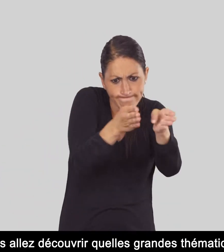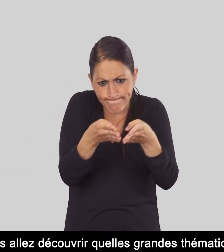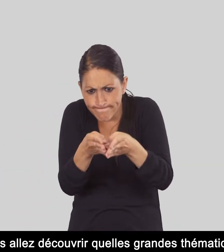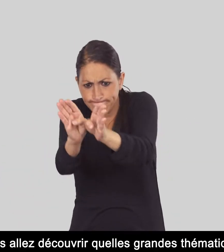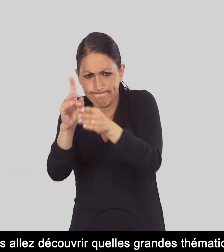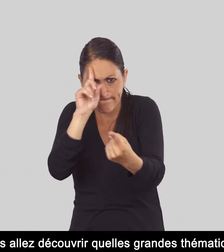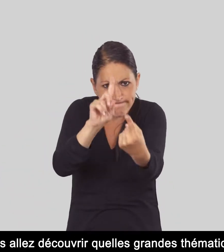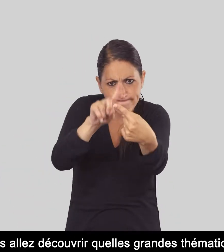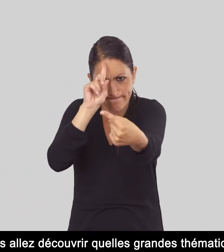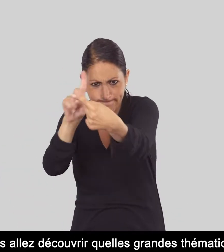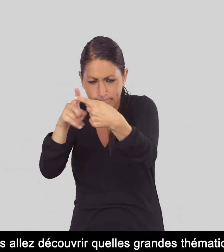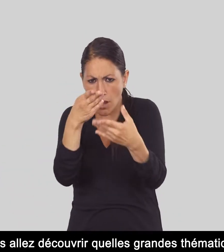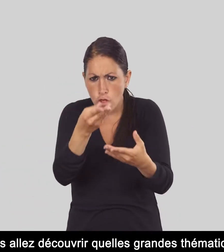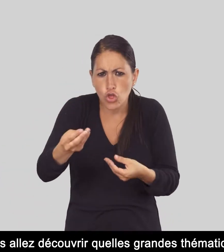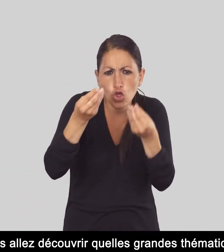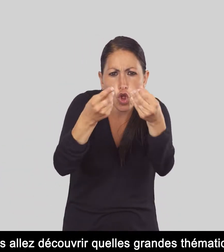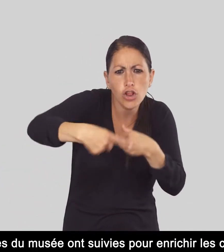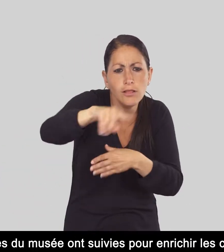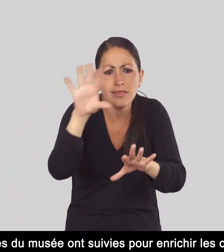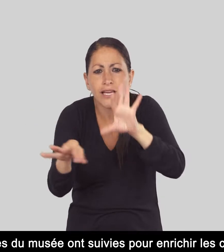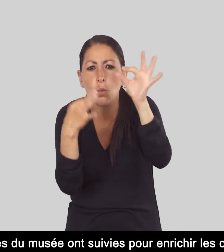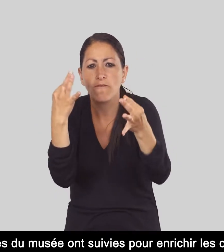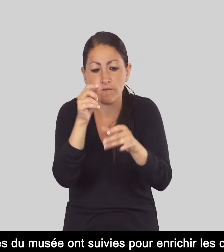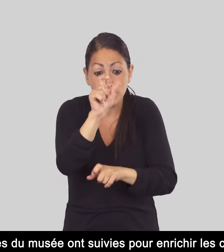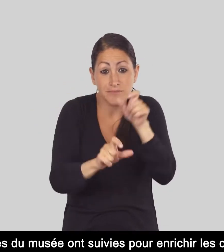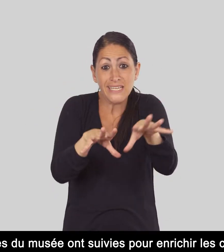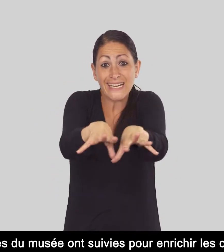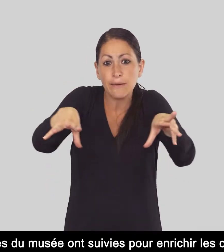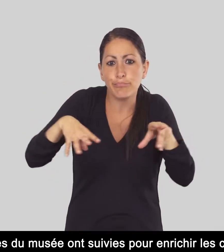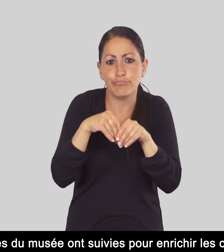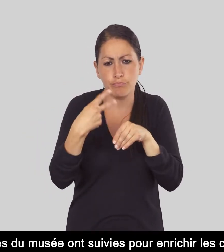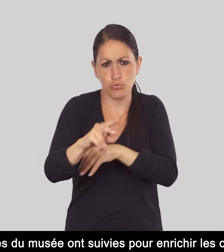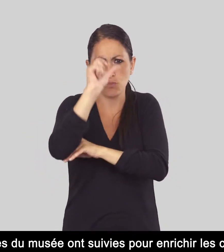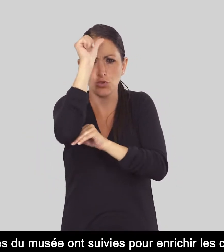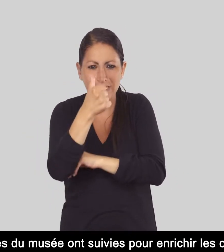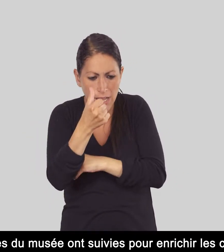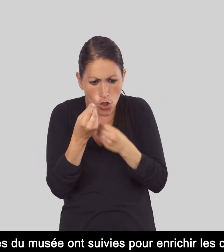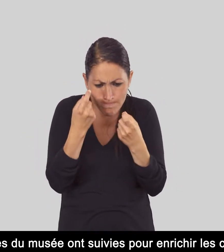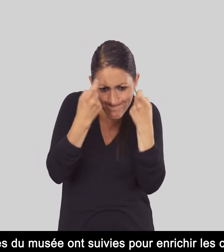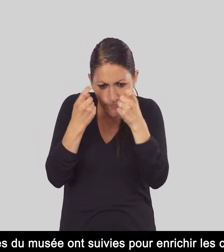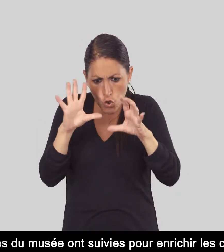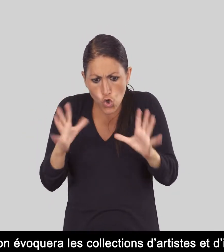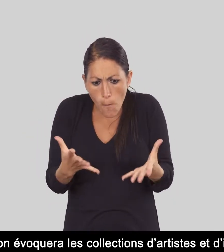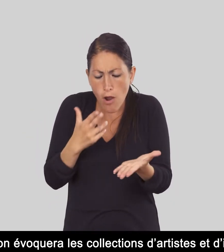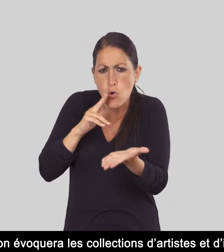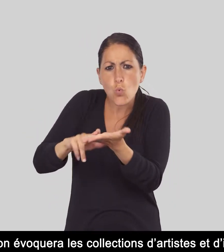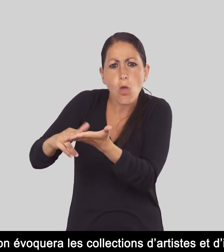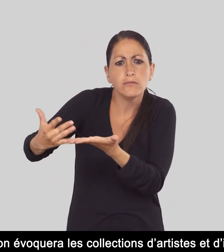Vous allez découvrir quelles grandes thématiques les équipes du musée ont suivies pour enrichir les collections. Cette section